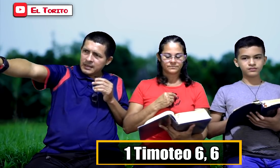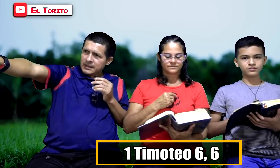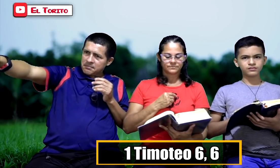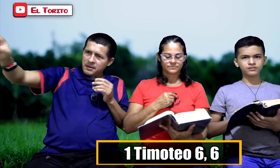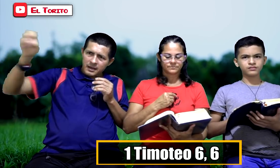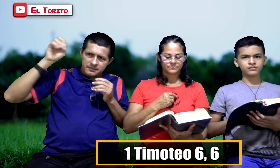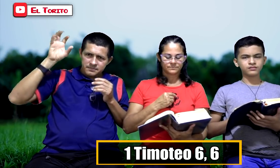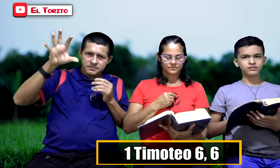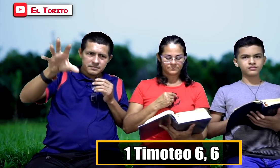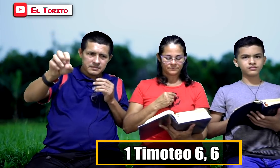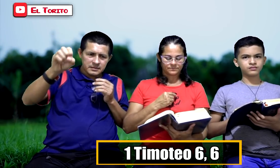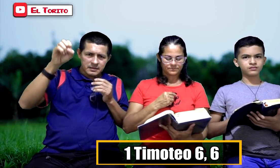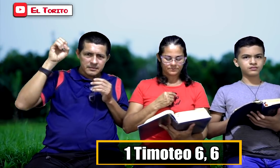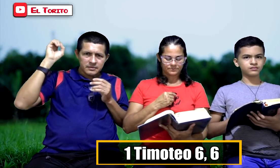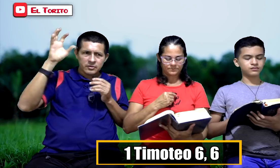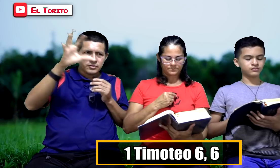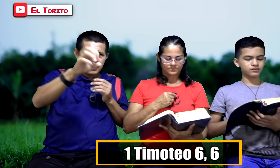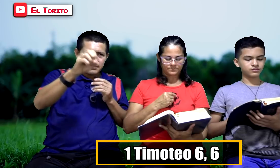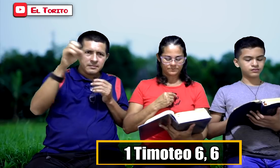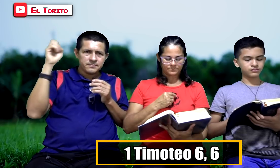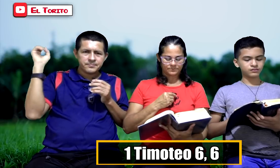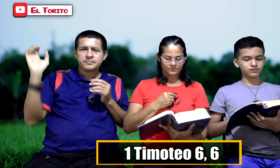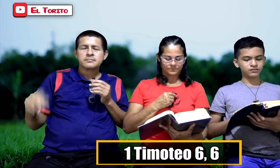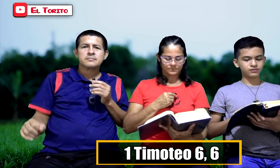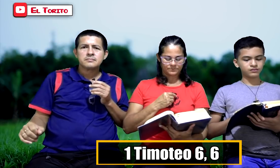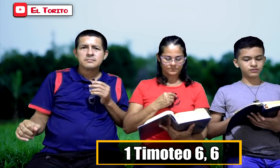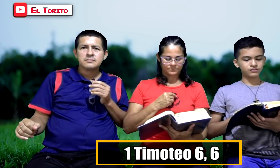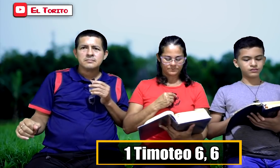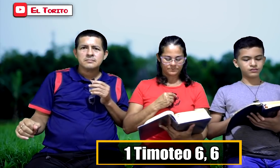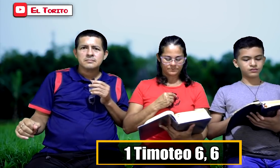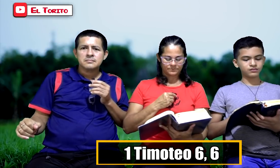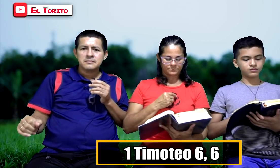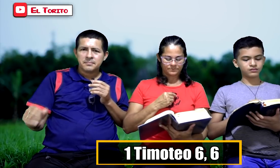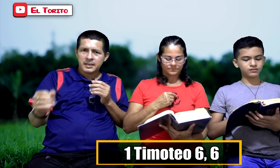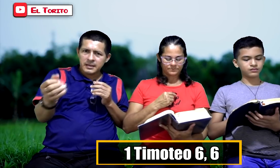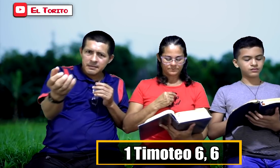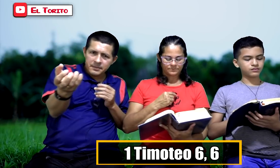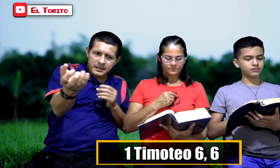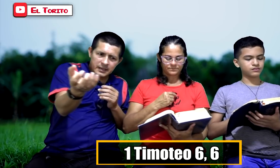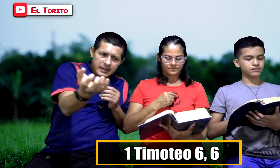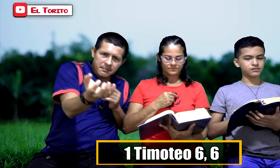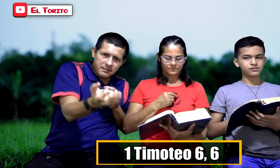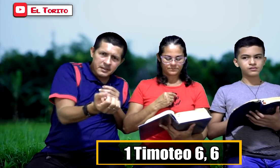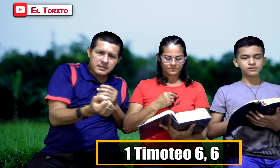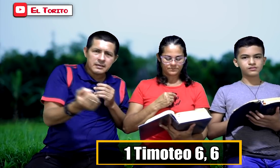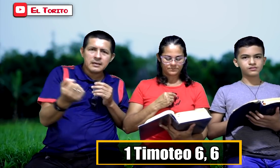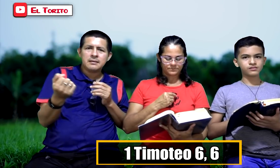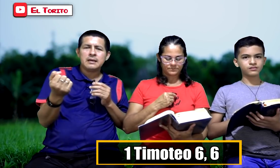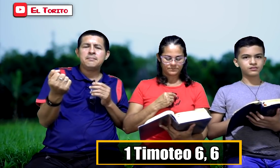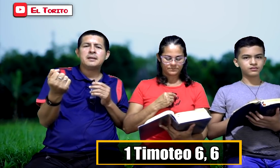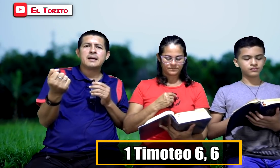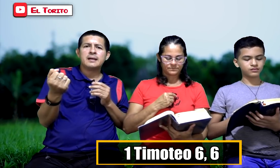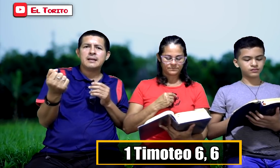vean, observen. ¿Para qué? Para que haya más vista en mi canal.